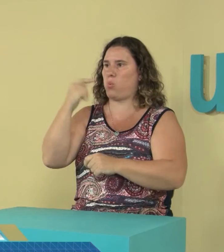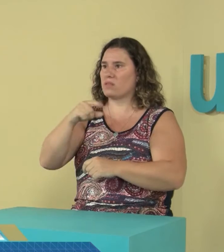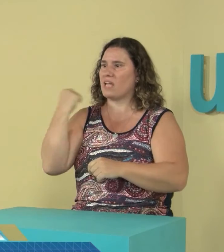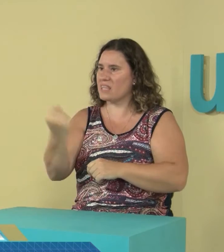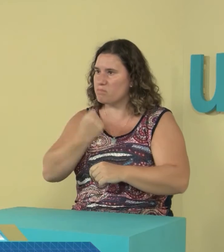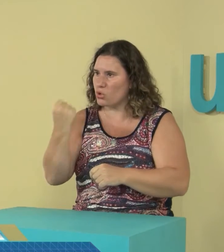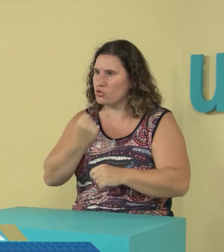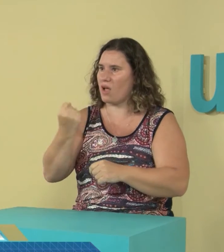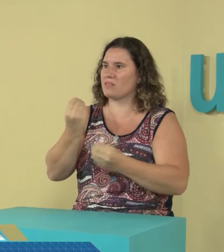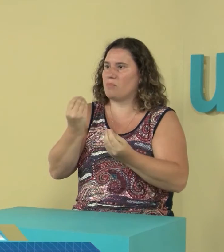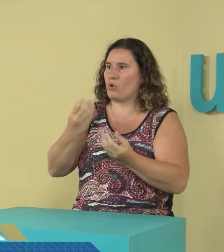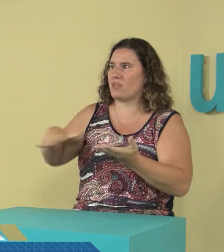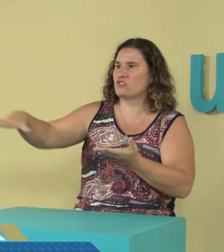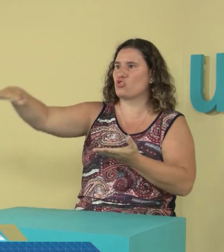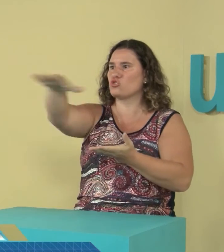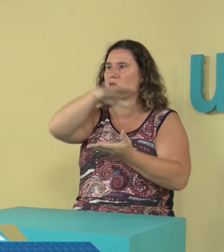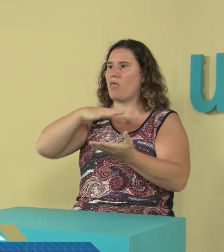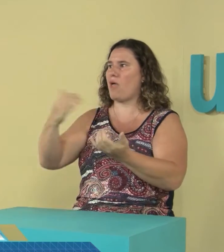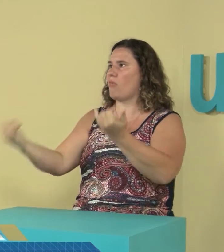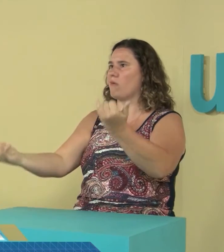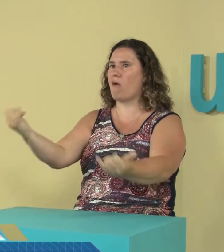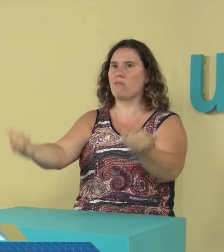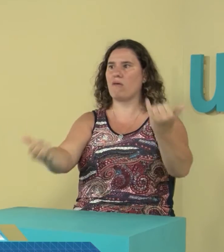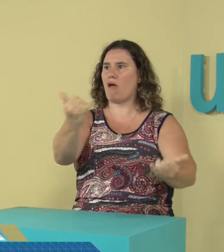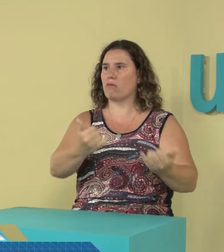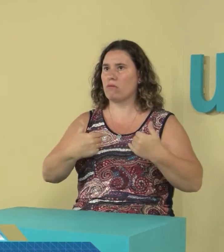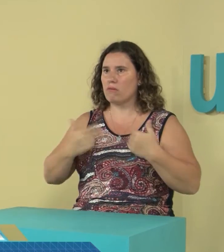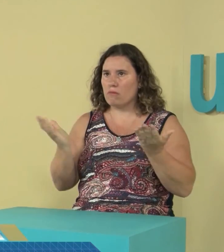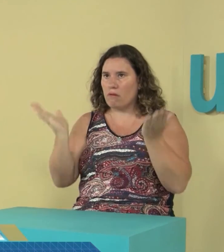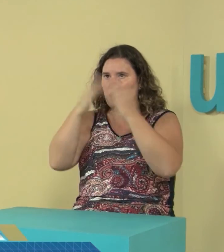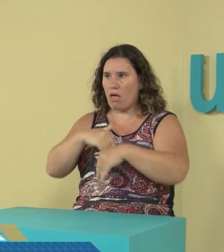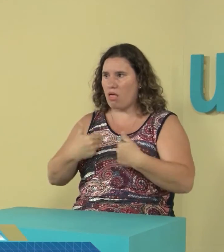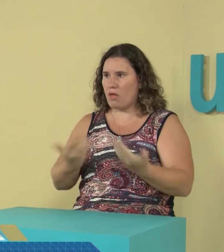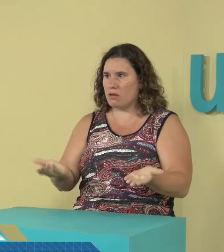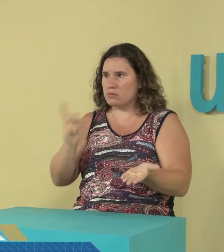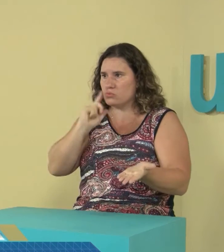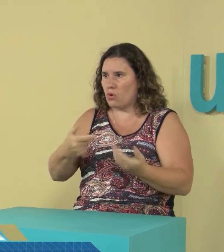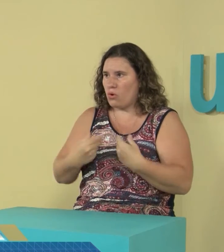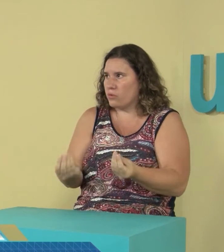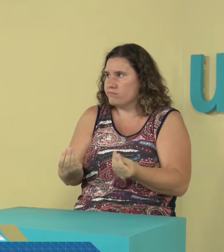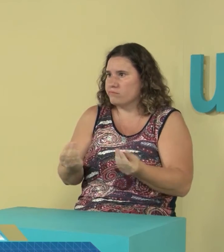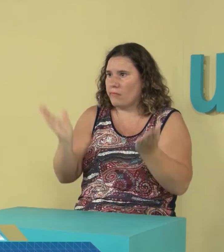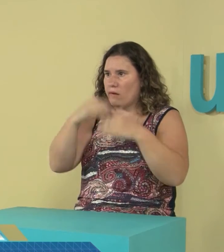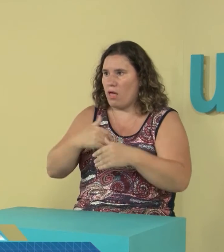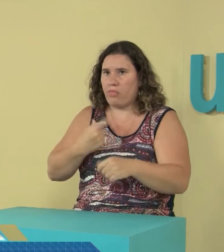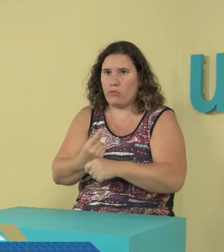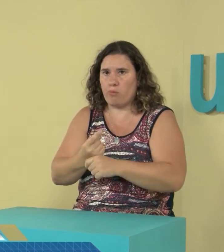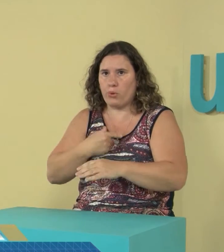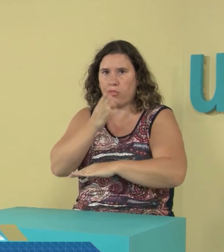seguir avanzando. Es importante que la comunidad, la sociedad, se dé cuenta que a veces